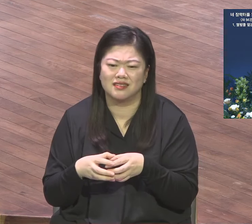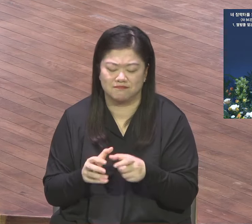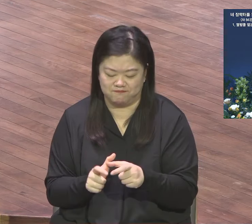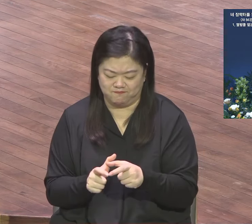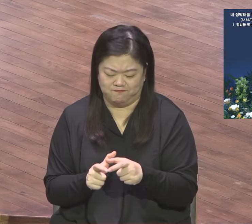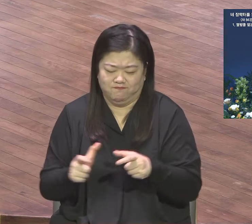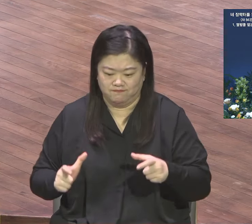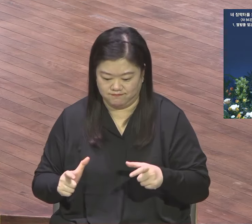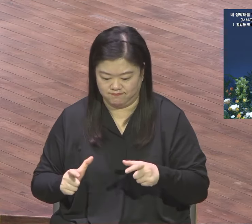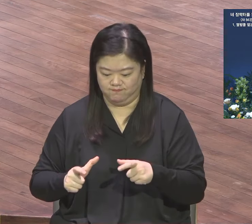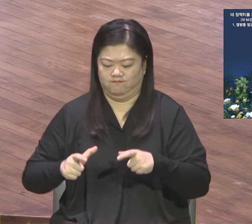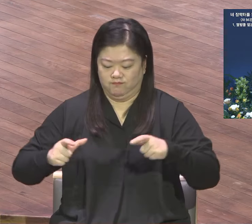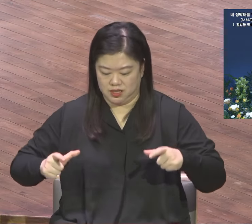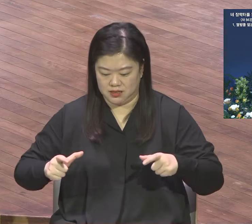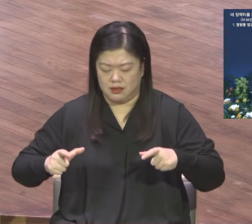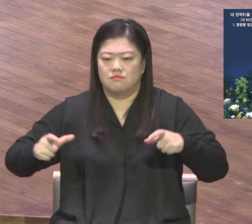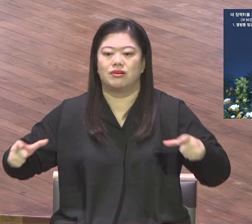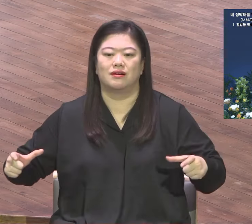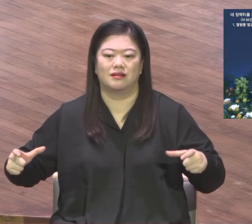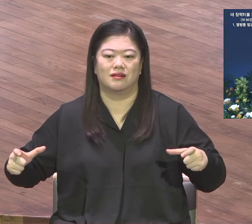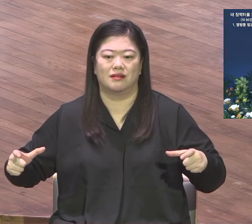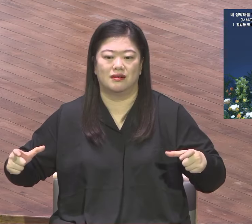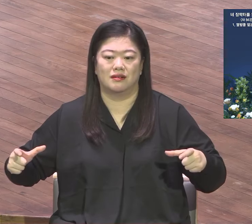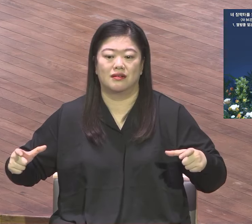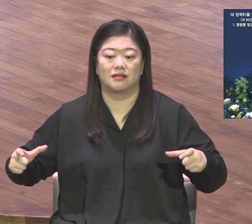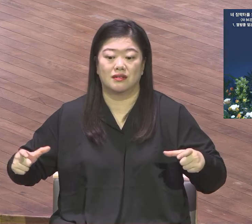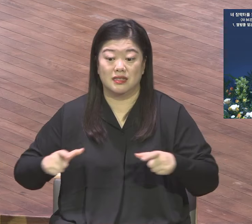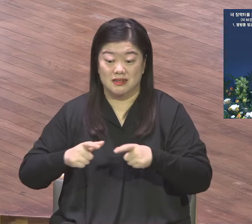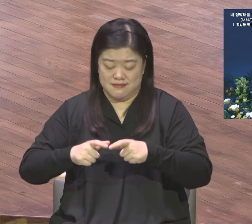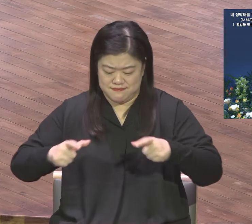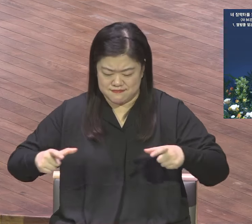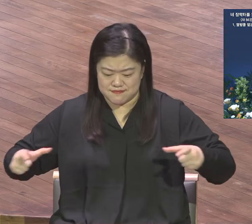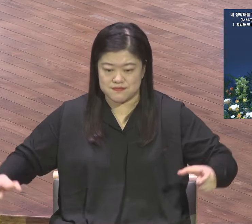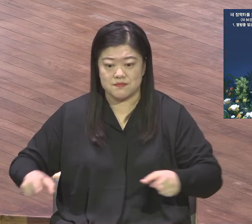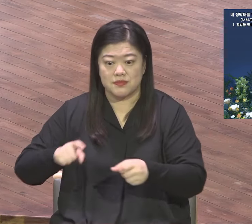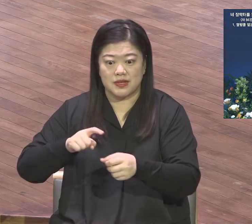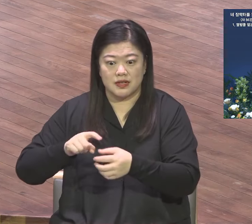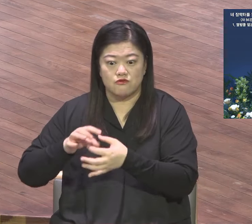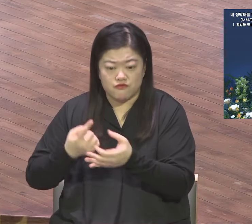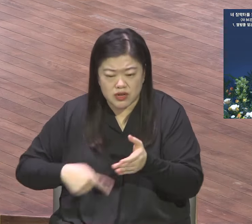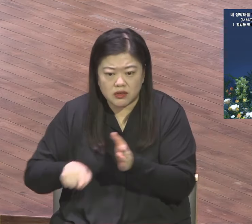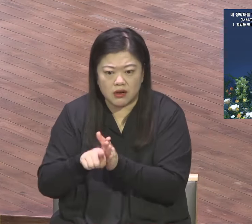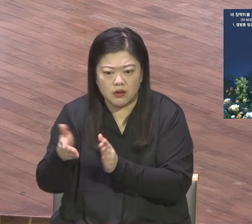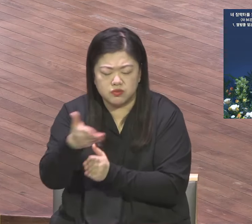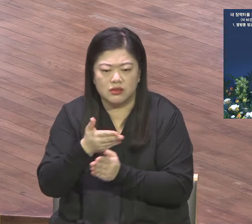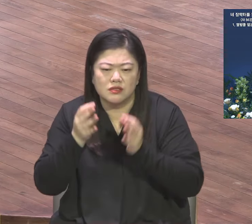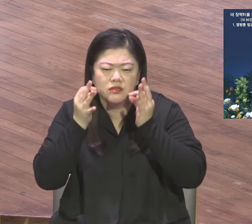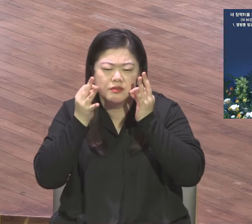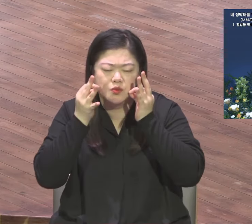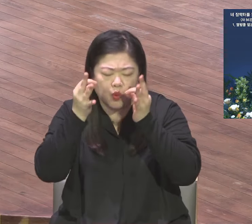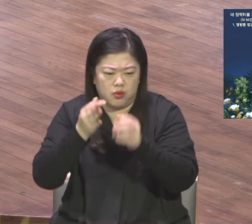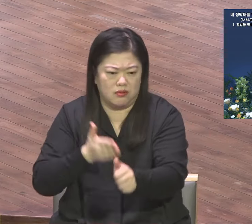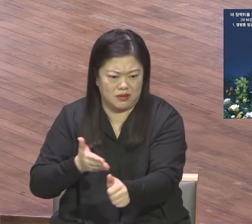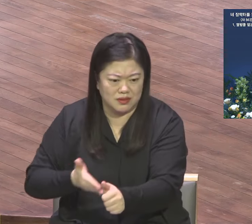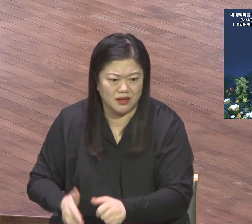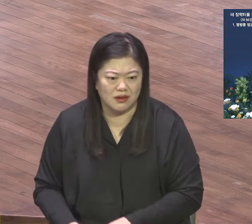확산시켜 나가기 위한 거룩한 고민을 본격적으로 해보시기 바랍니다 그 나라와 거위를 구하라